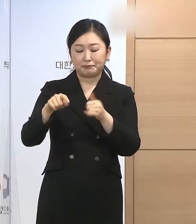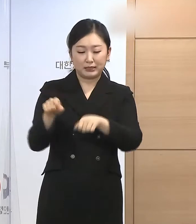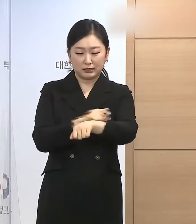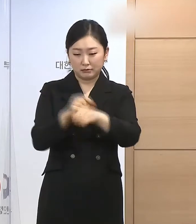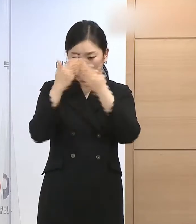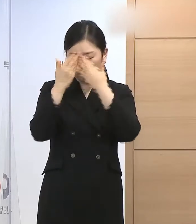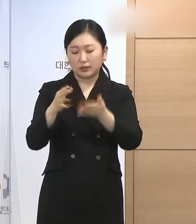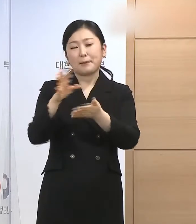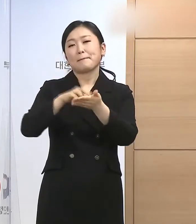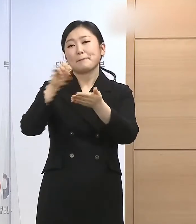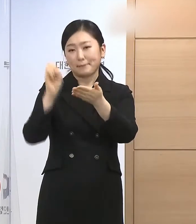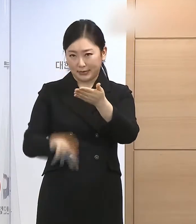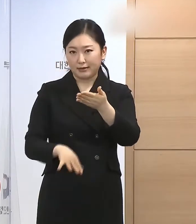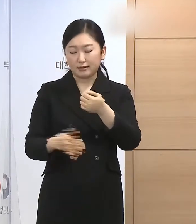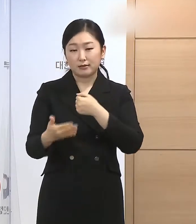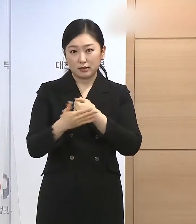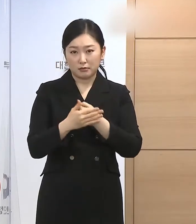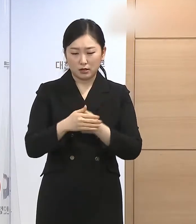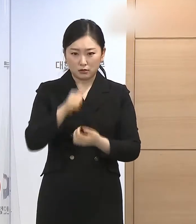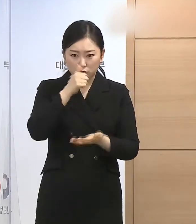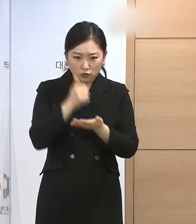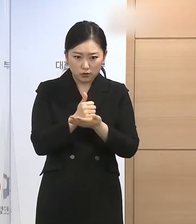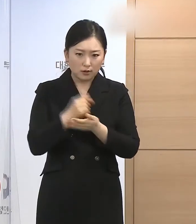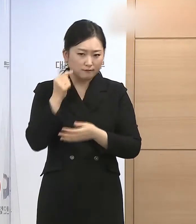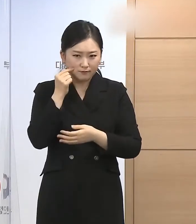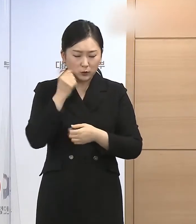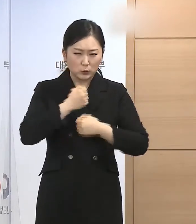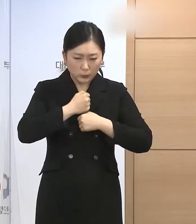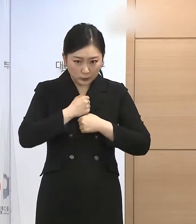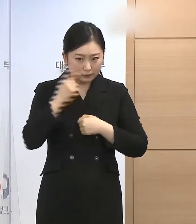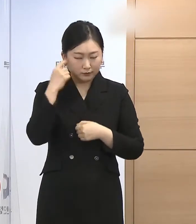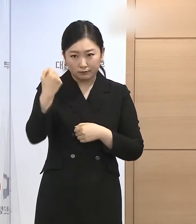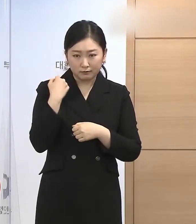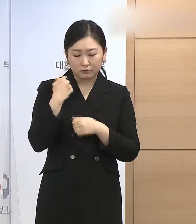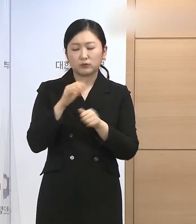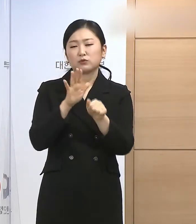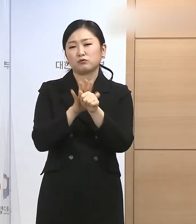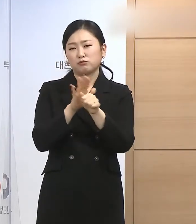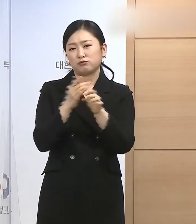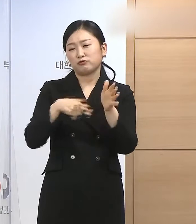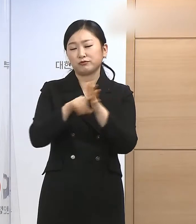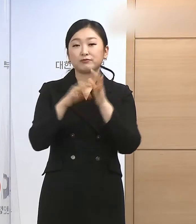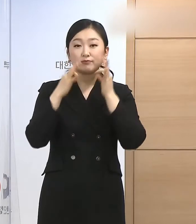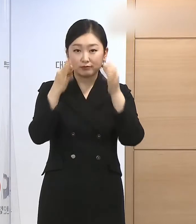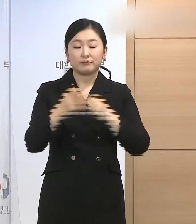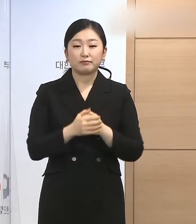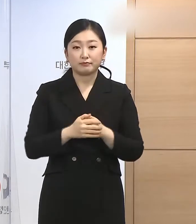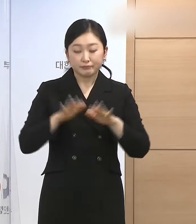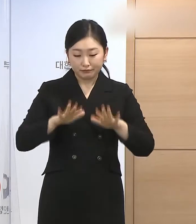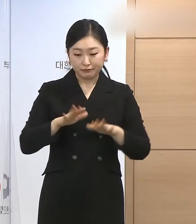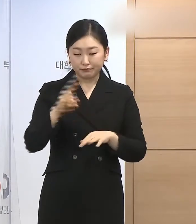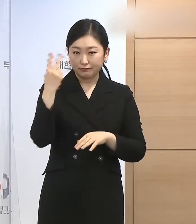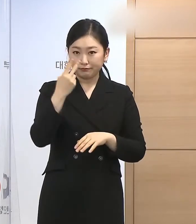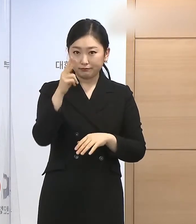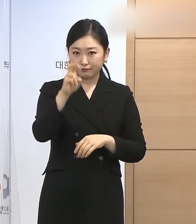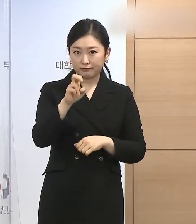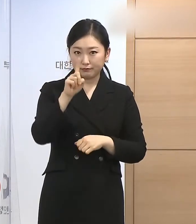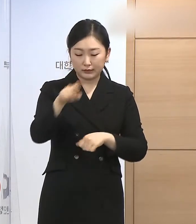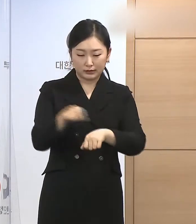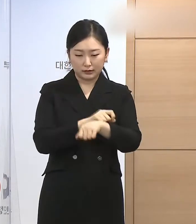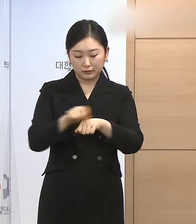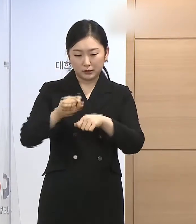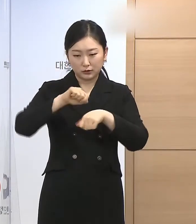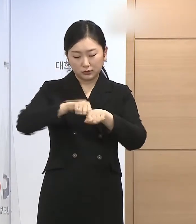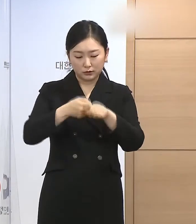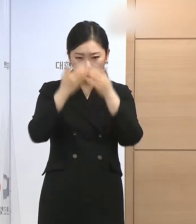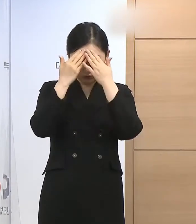제고하고자 하였습니다. 정부는 이번 2022년 신년특별사면을 통하여 새해를 맞는